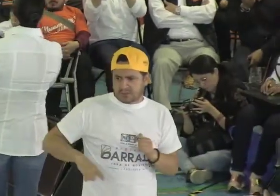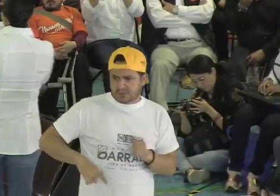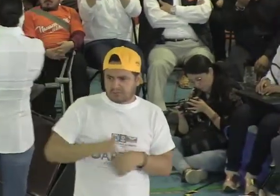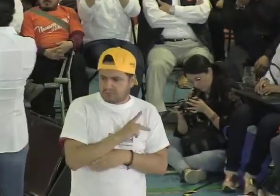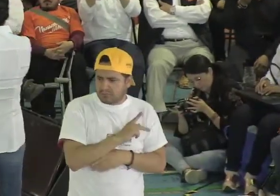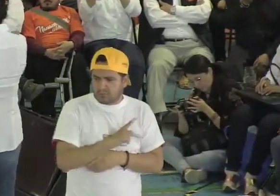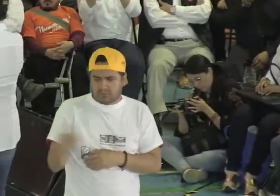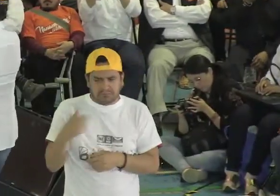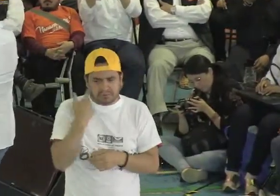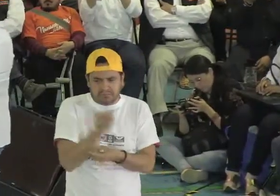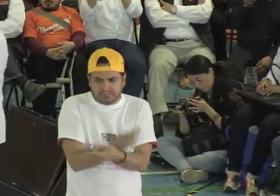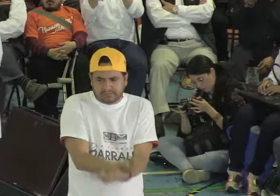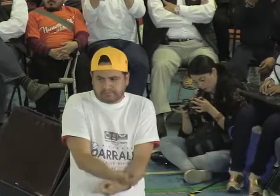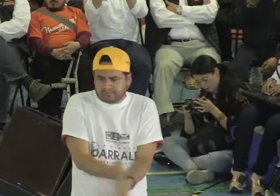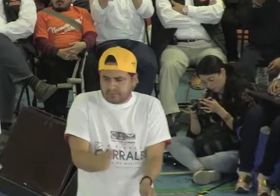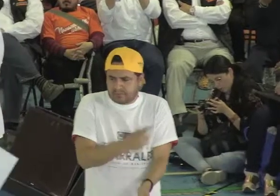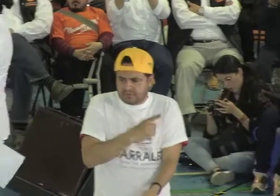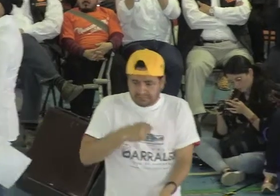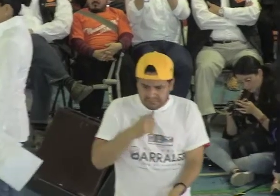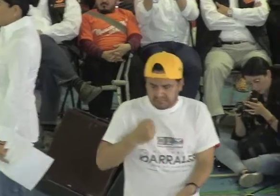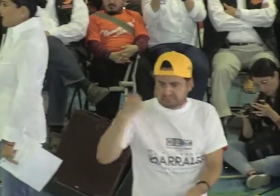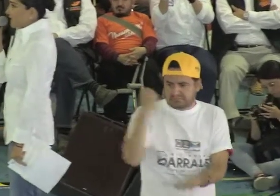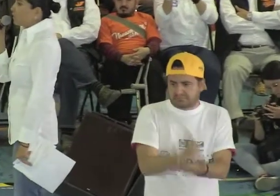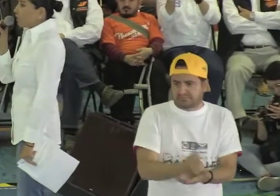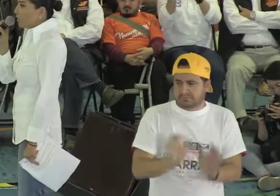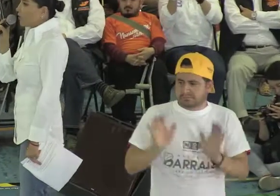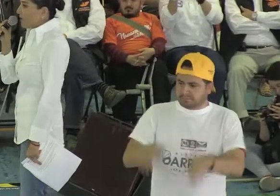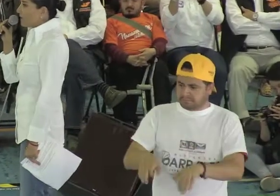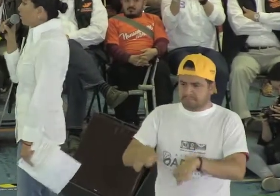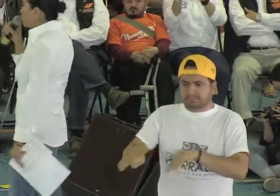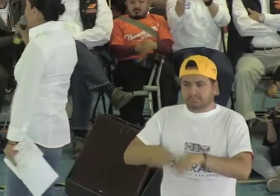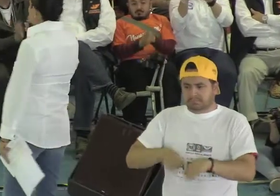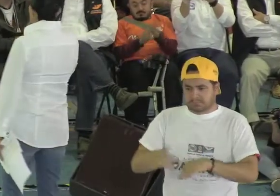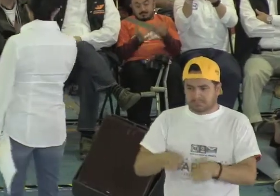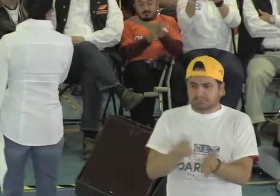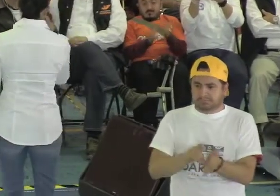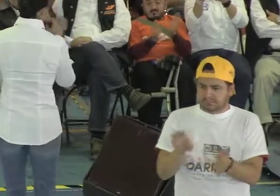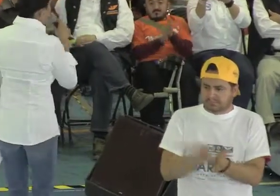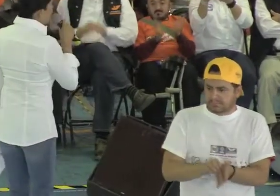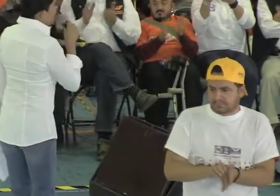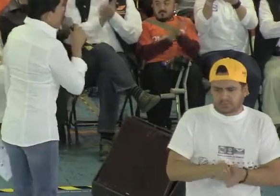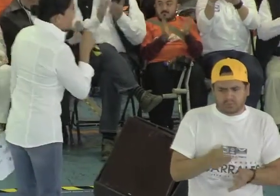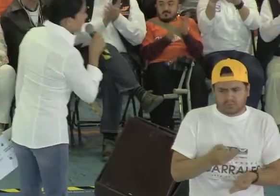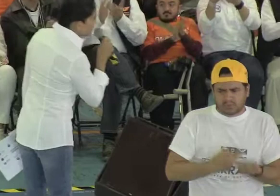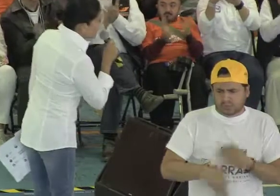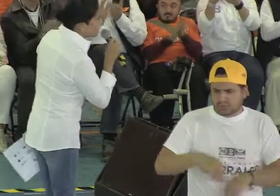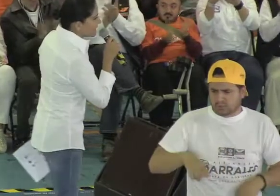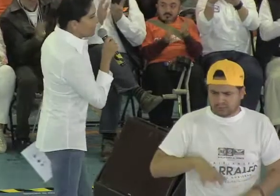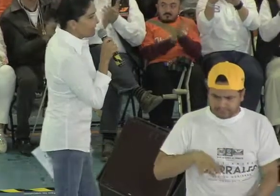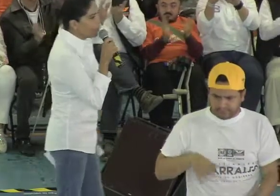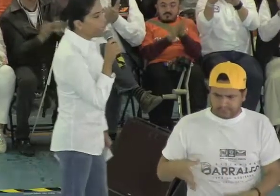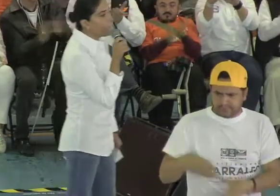trabajadores con alguna discapacidad. En todo el gobierno nos vamos a incluir para que